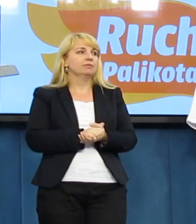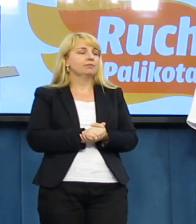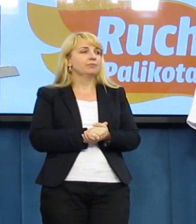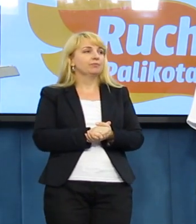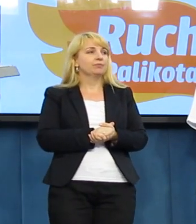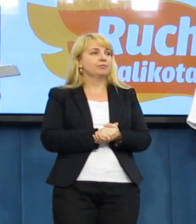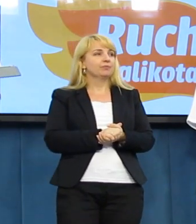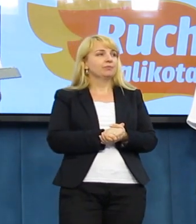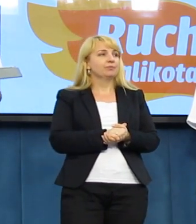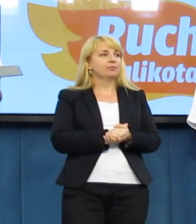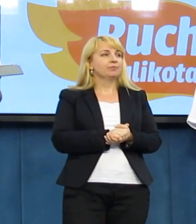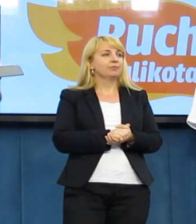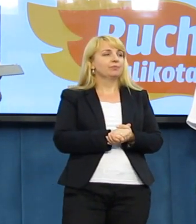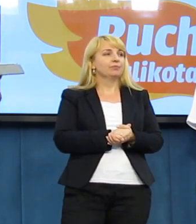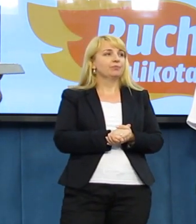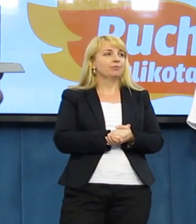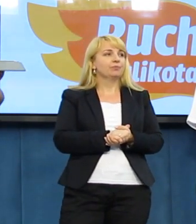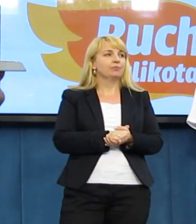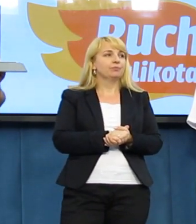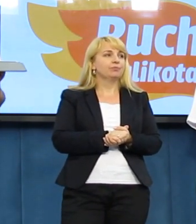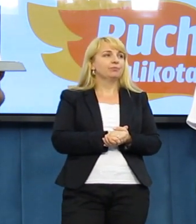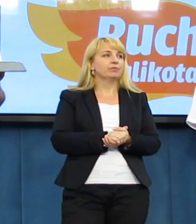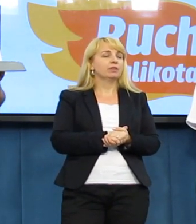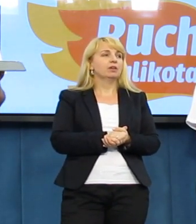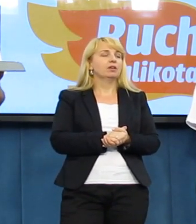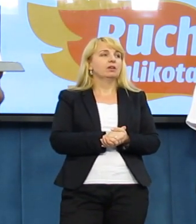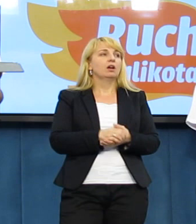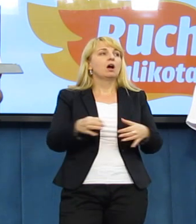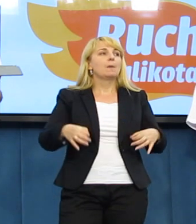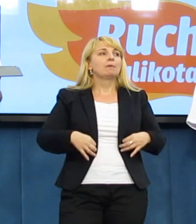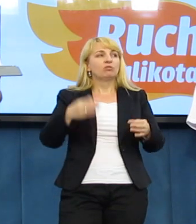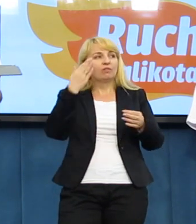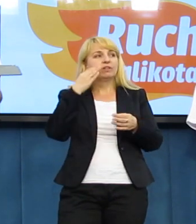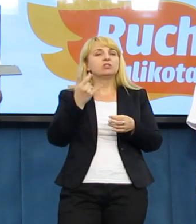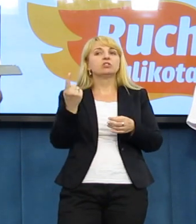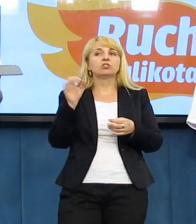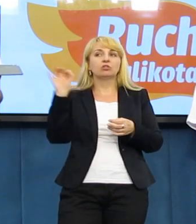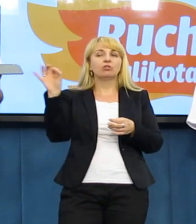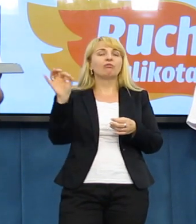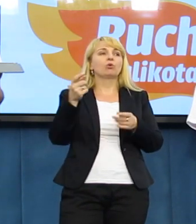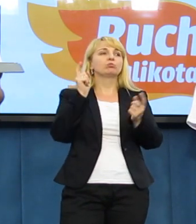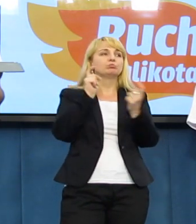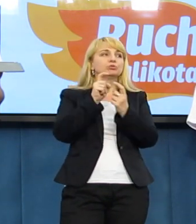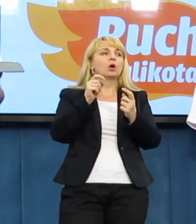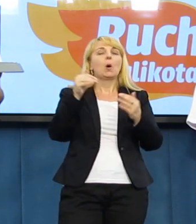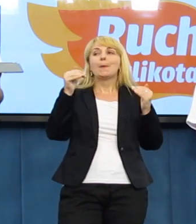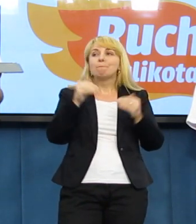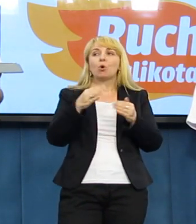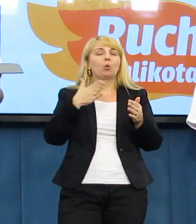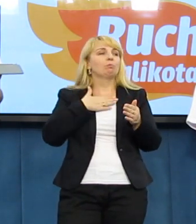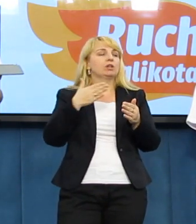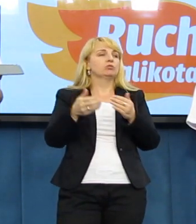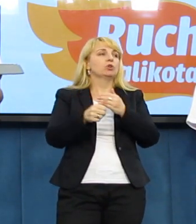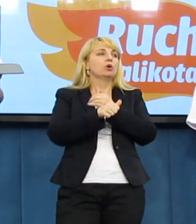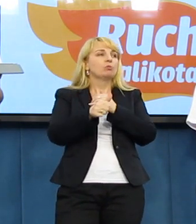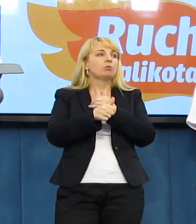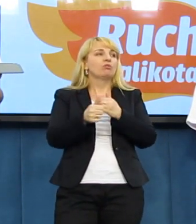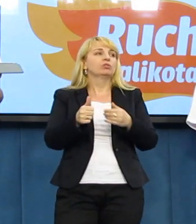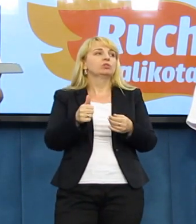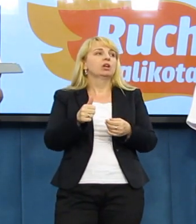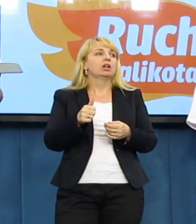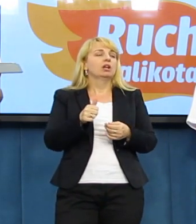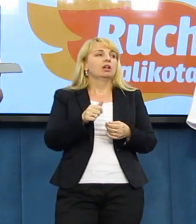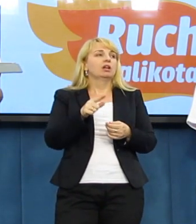Tomasz Żelowski, Dywizja Superstacji Oponowy. Doskonale wiecie, że właśnie oponenci mogą zawsze podnieść taki argument, który powiedzą,